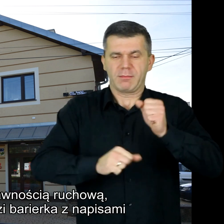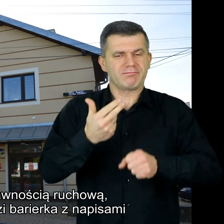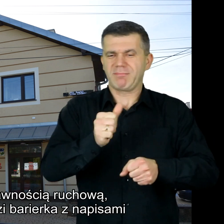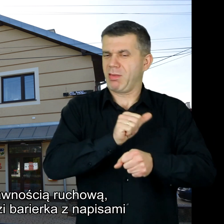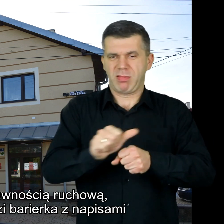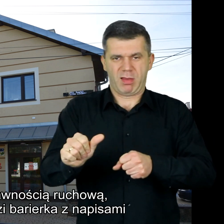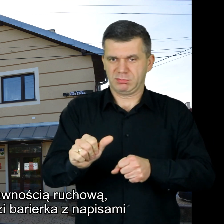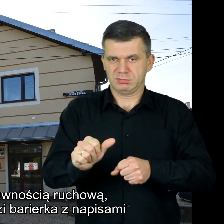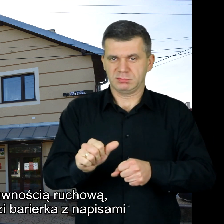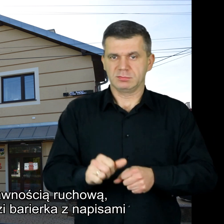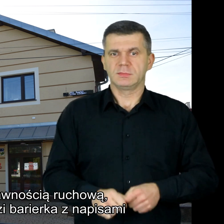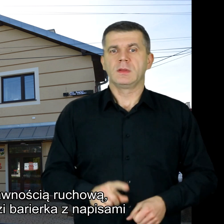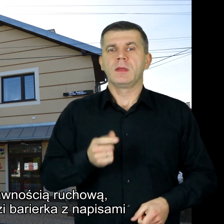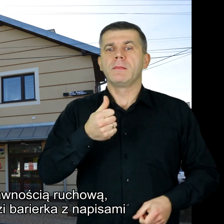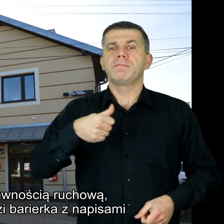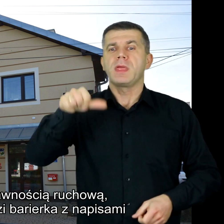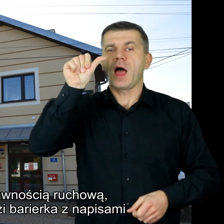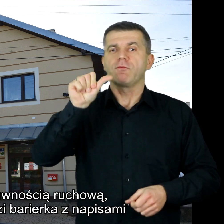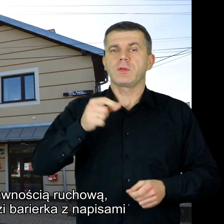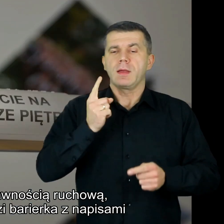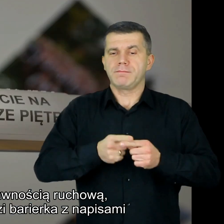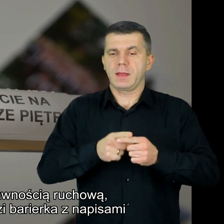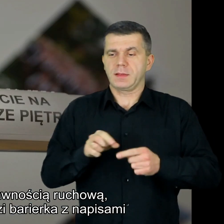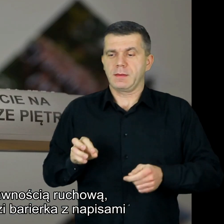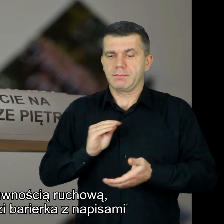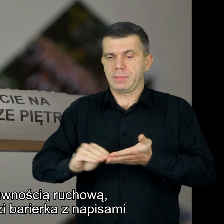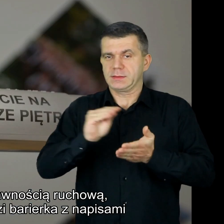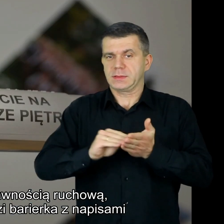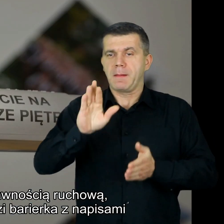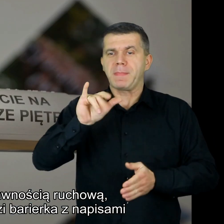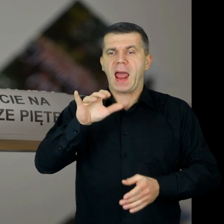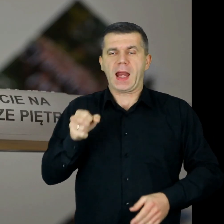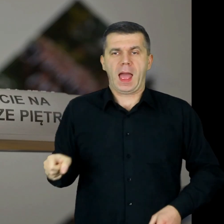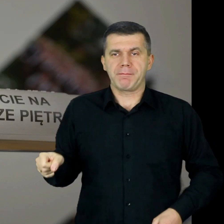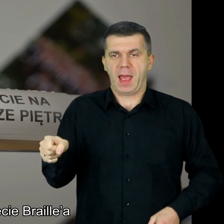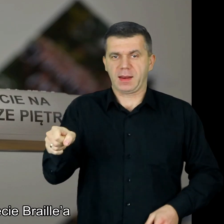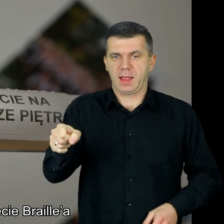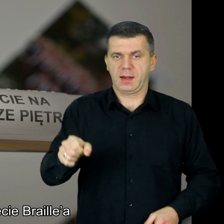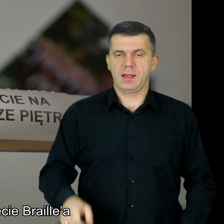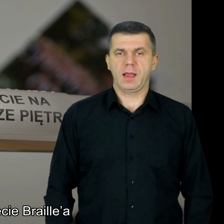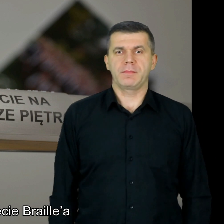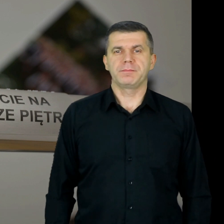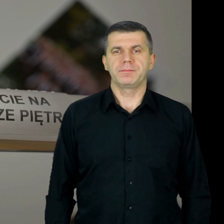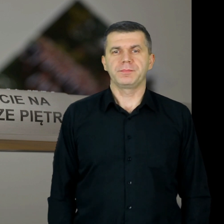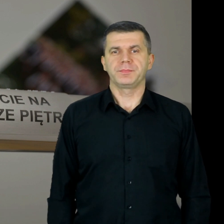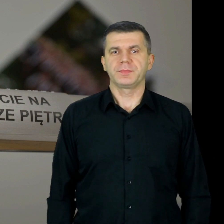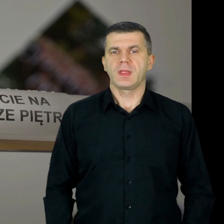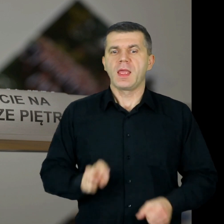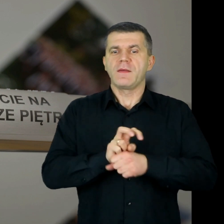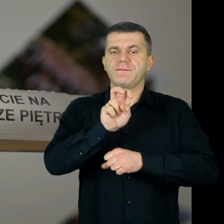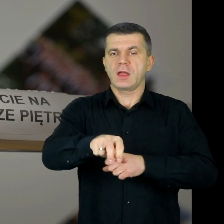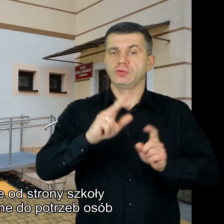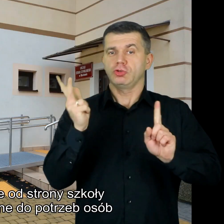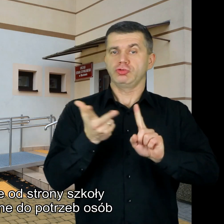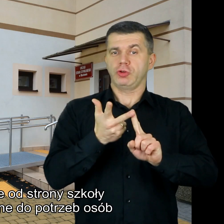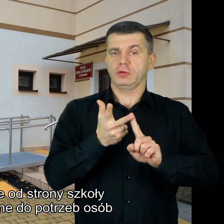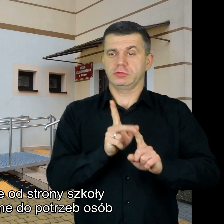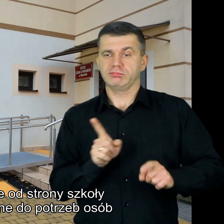niepełnosprawnością ruchową na piętro prowadzi barierka z napisami w alfabecie Braille'a Wejście trzecie od